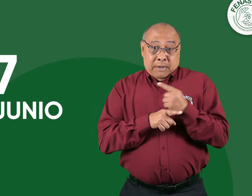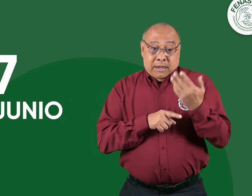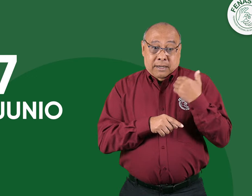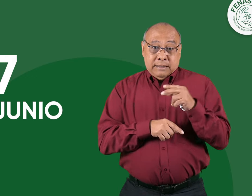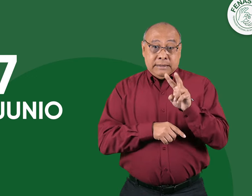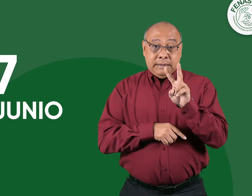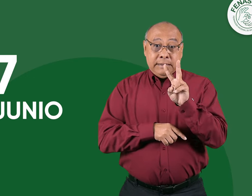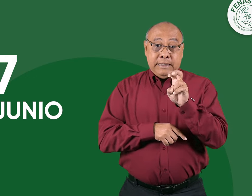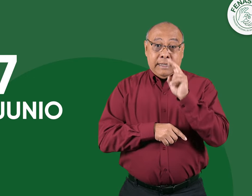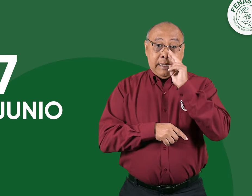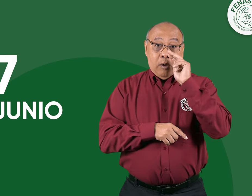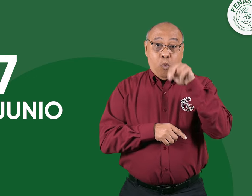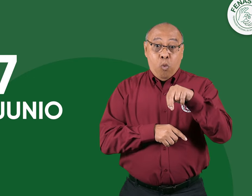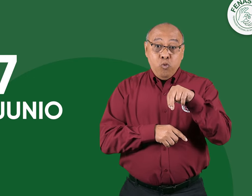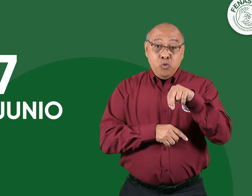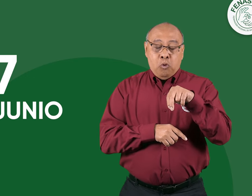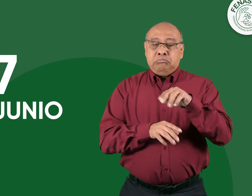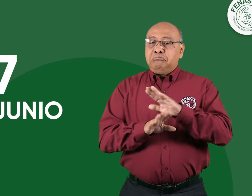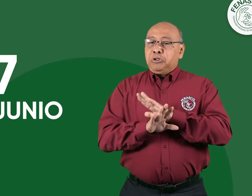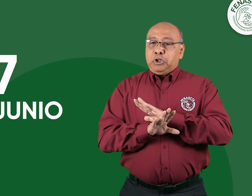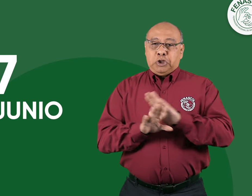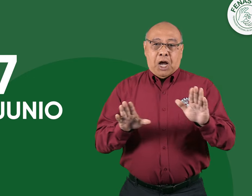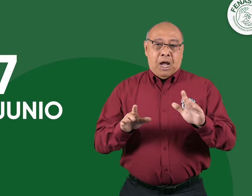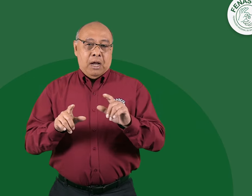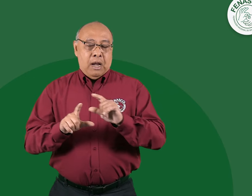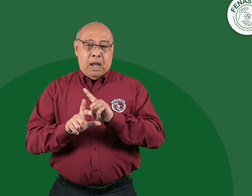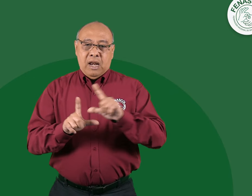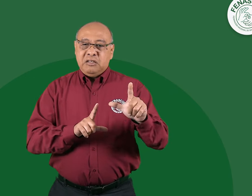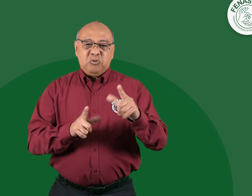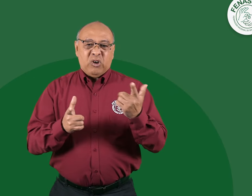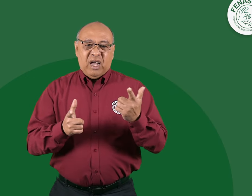quedaría listo el proceso de licitación en el SECOP.